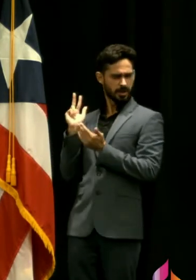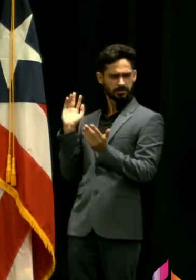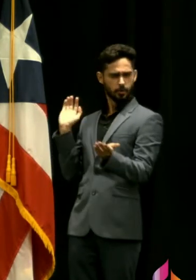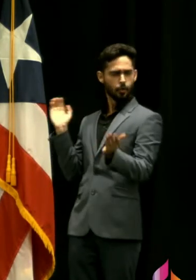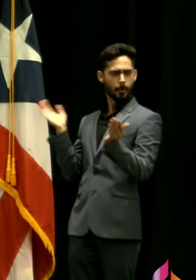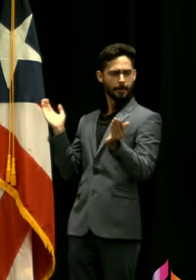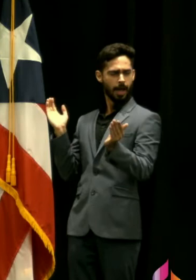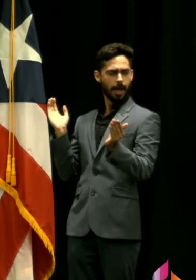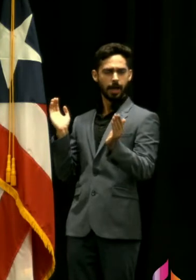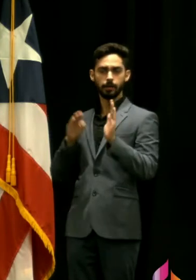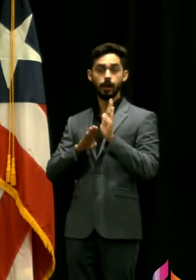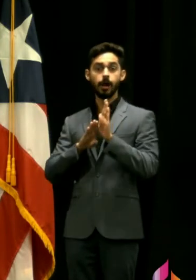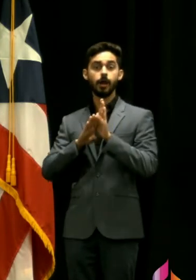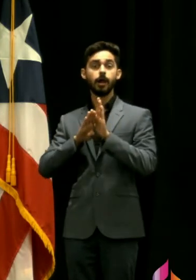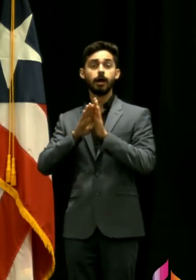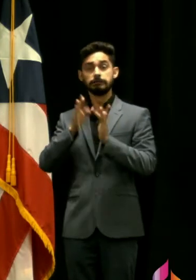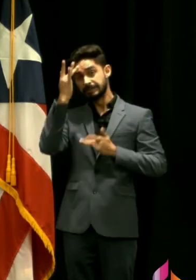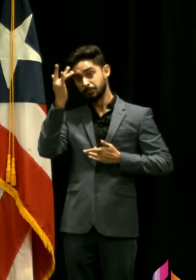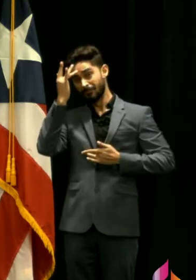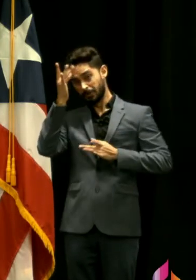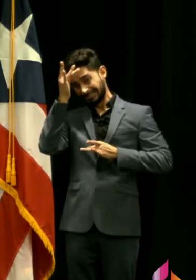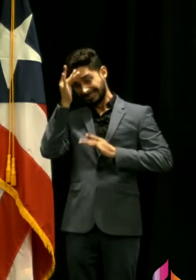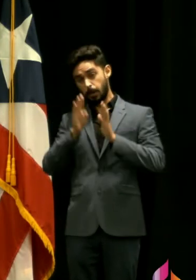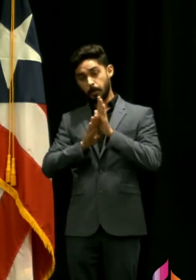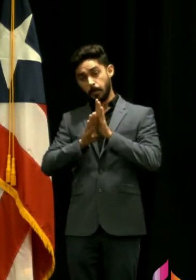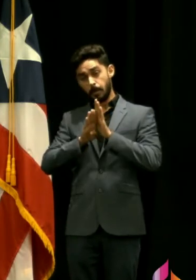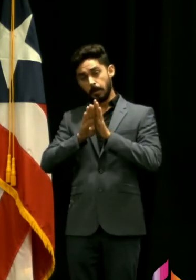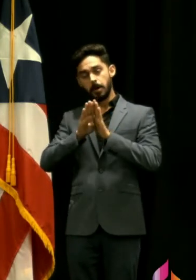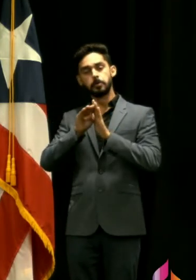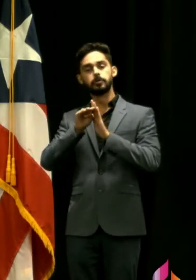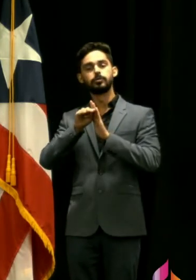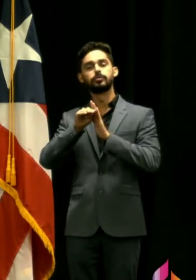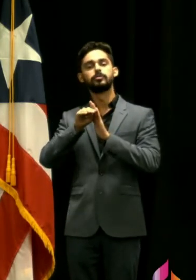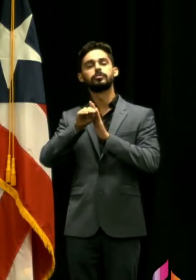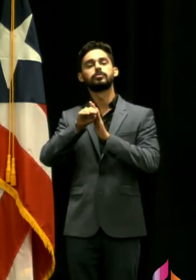coincide con el asesoramiento que estoy recibiendo y todo lo que